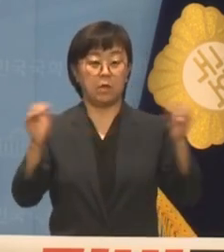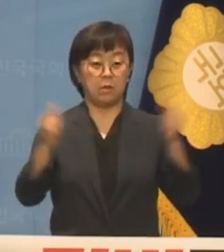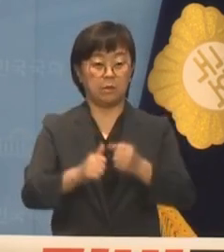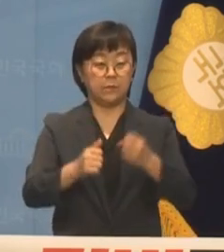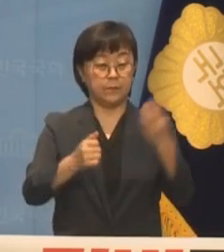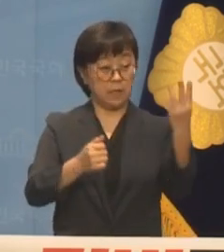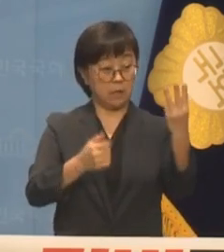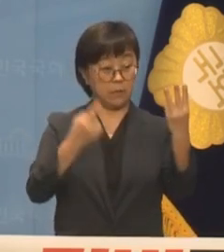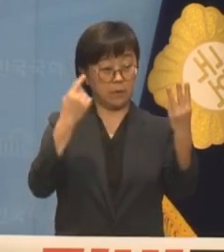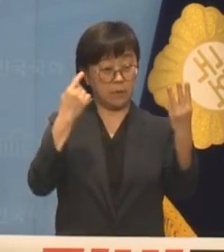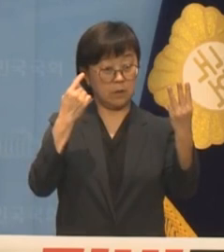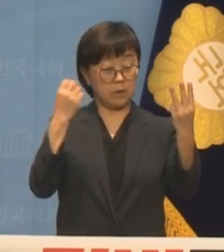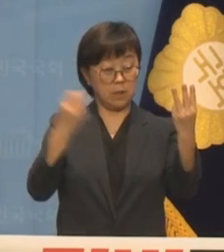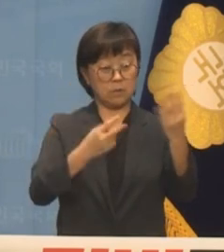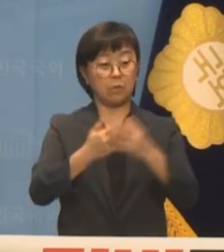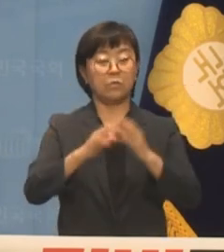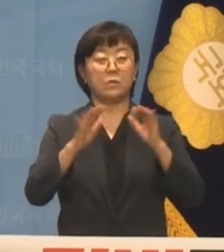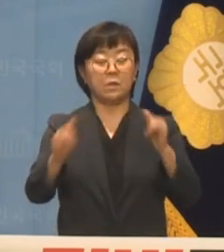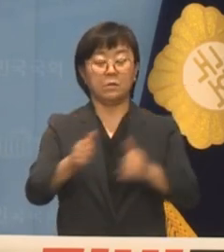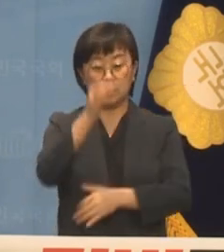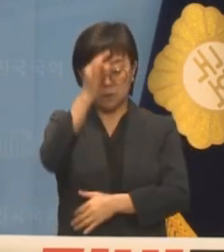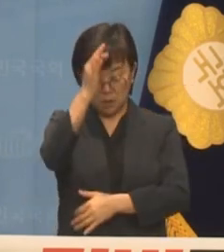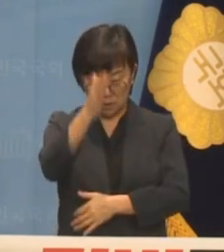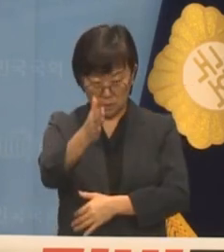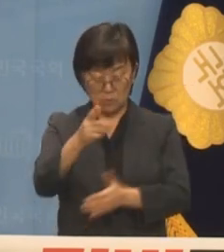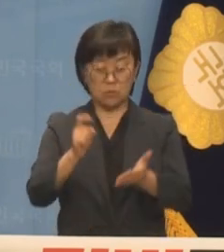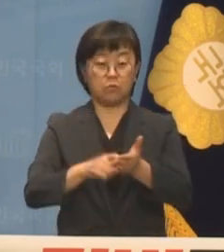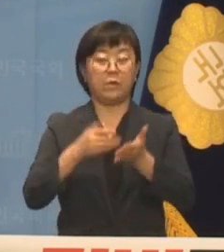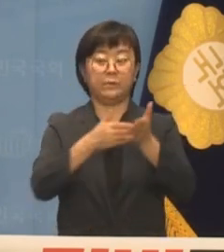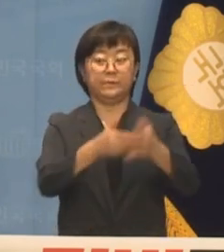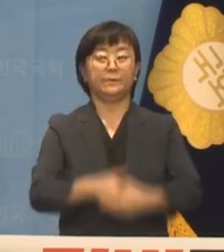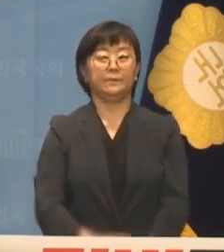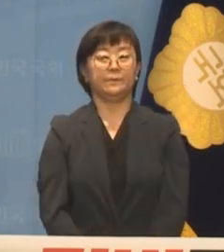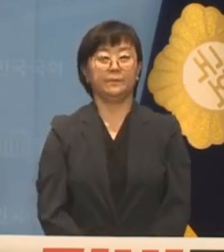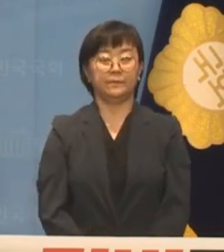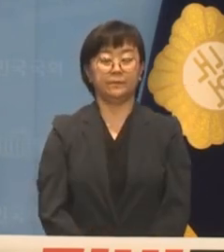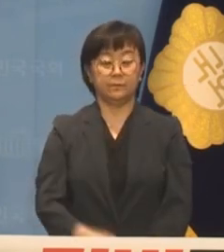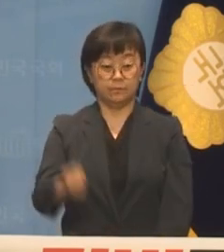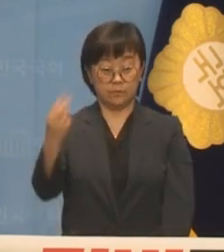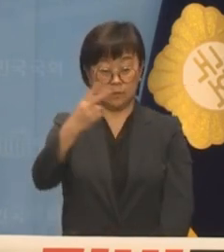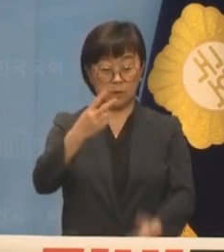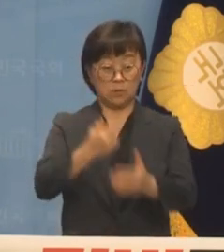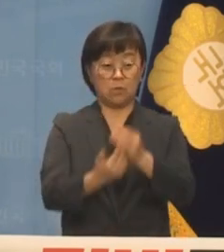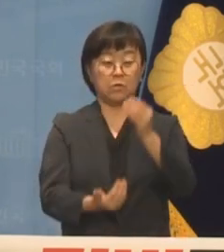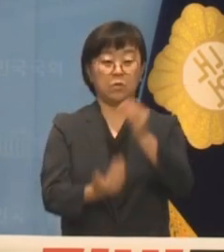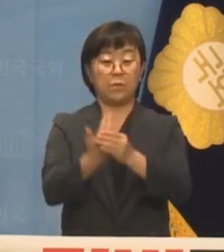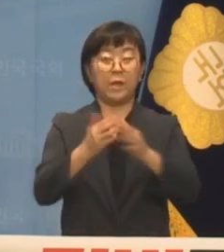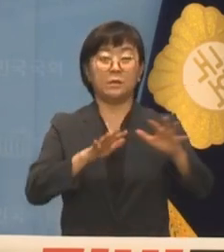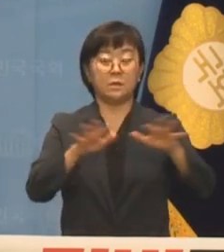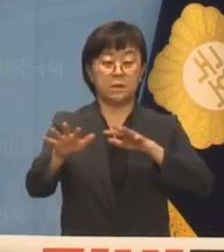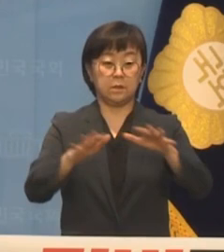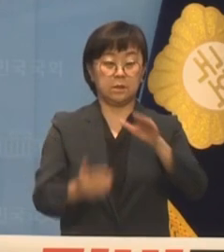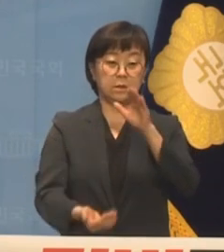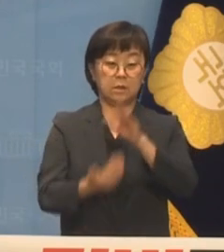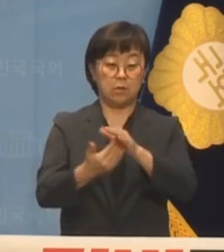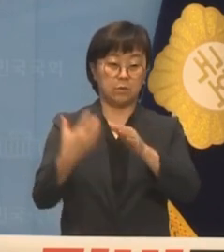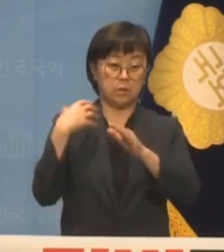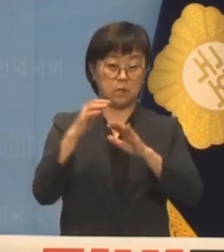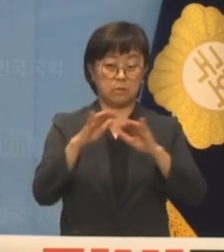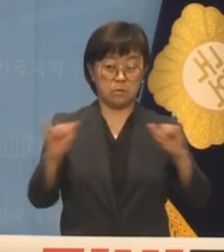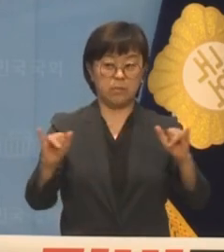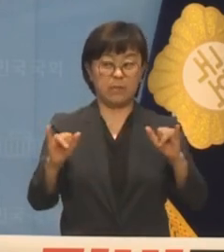다시 한번 국민 앞에 사죄할 것을 촉구합니다 그리고 촉발 지지인의 최고 책임자를